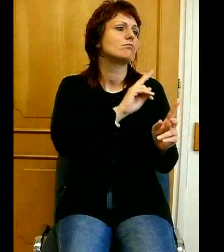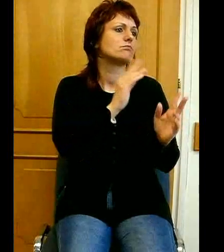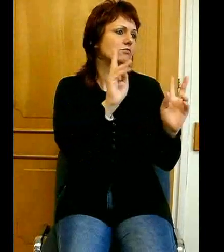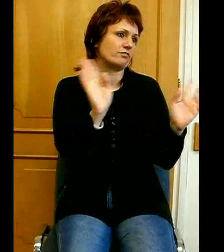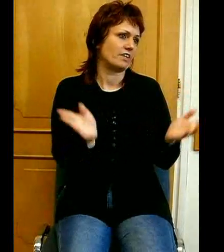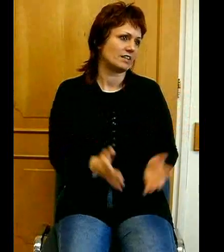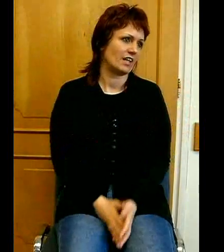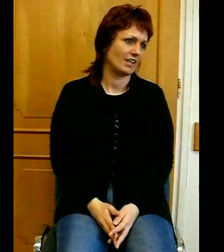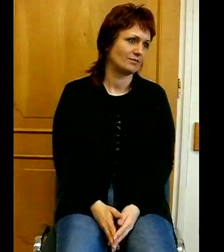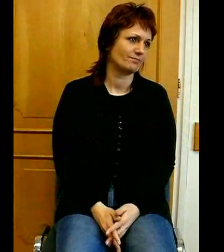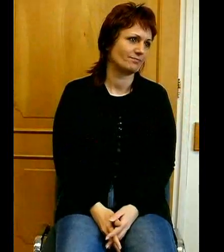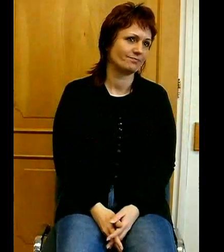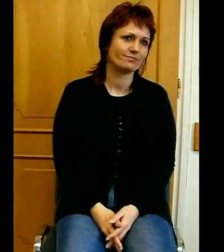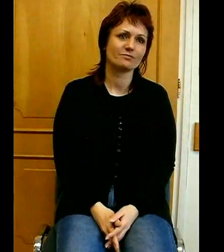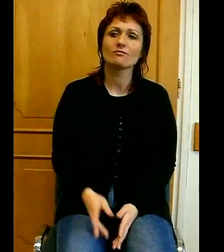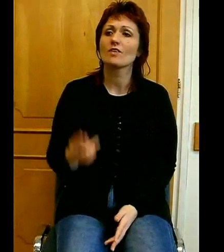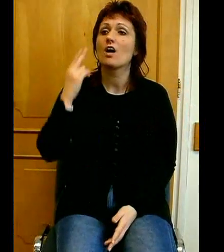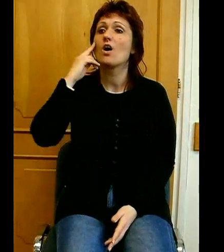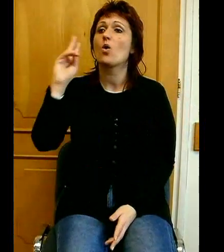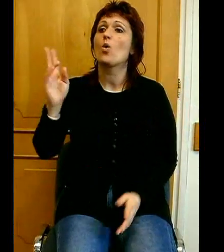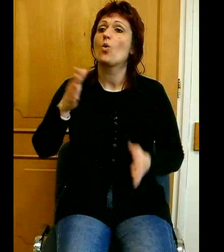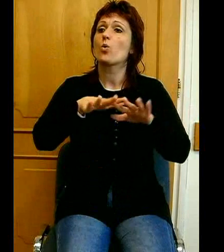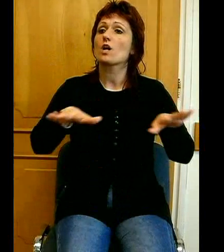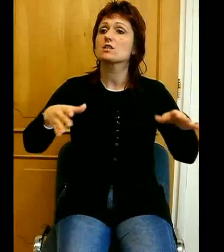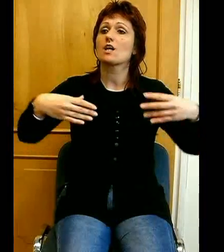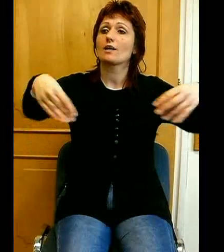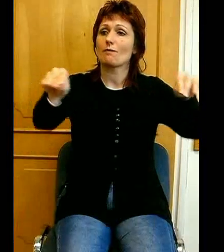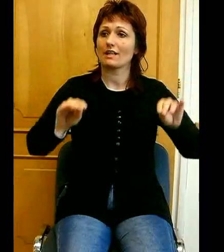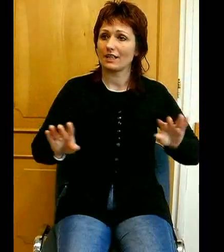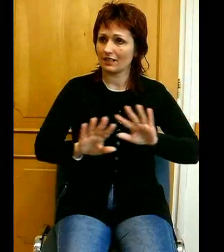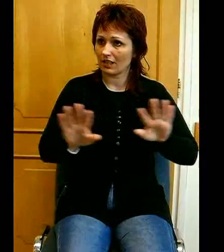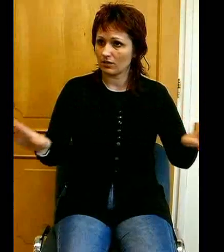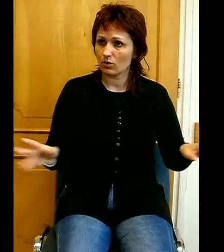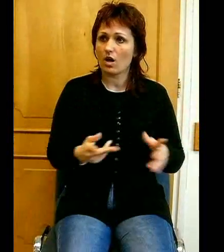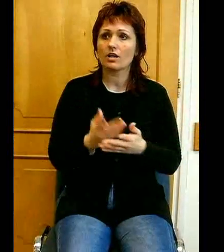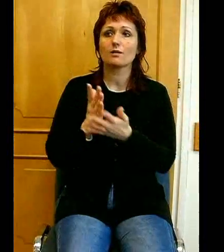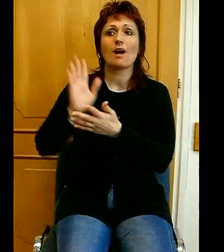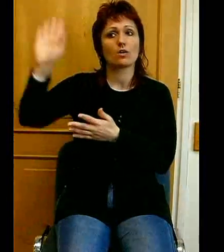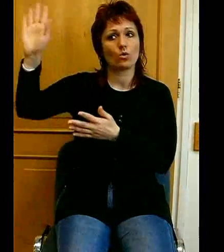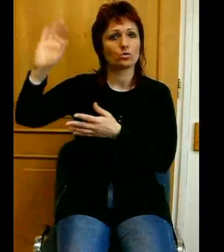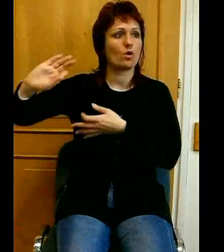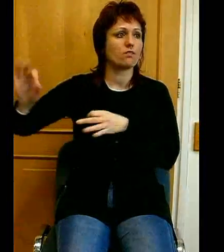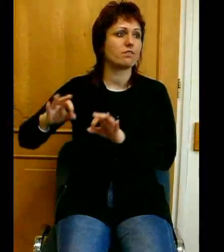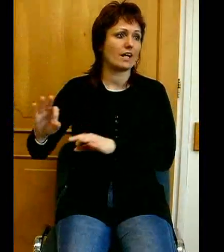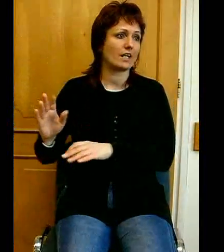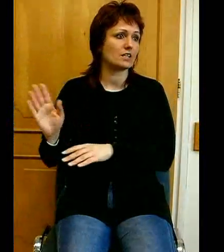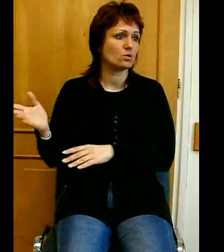Az Úrhoz talán megterítettük, akik már otthon készültek, vagy most érkezett el a szívük az Isten